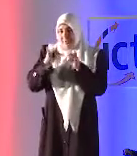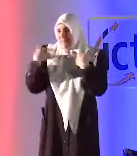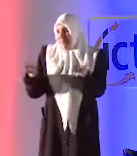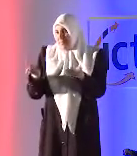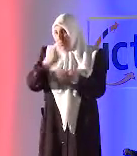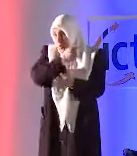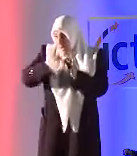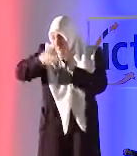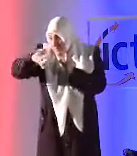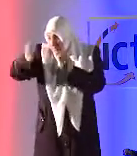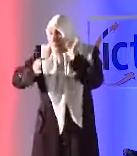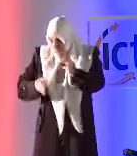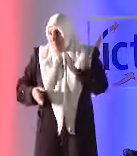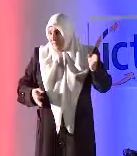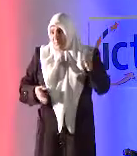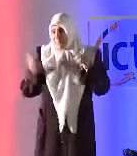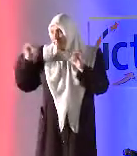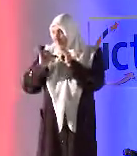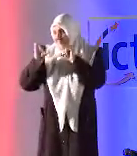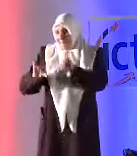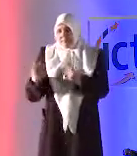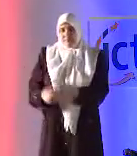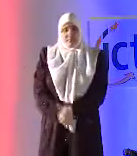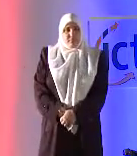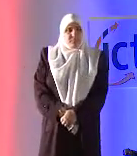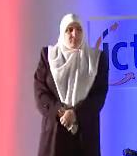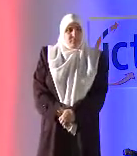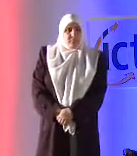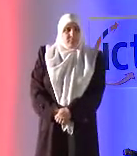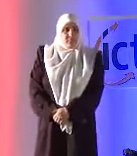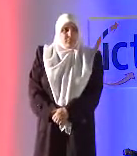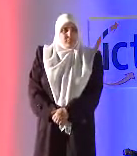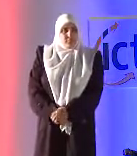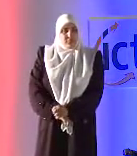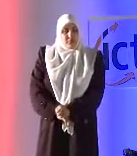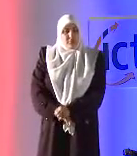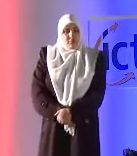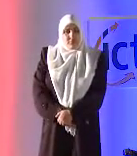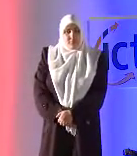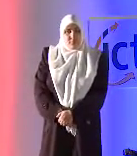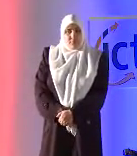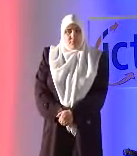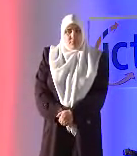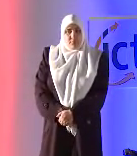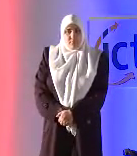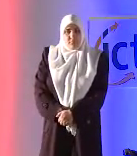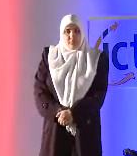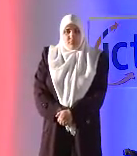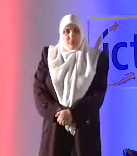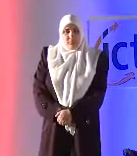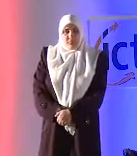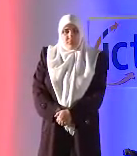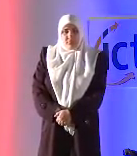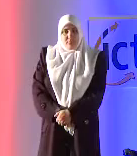tracking software, which is based on the standard webcam that is present in any computer and I can